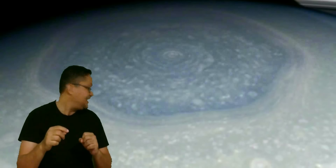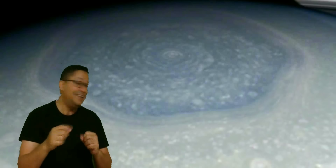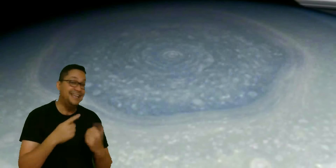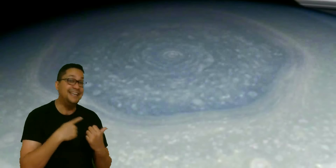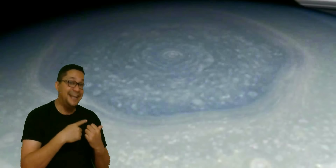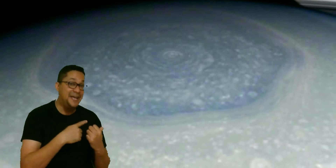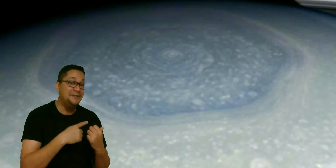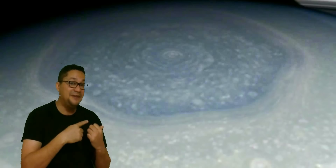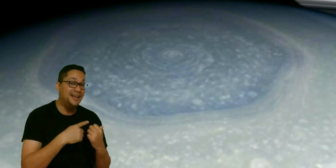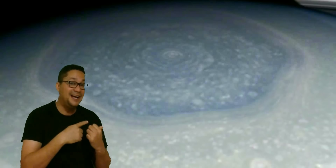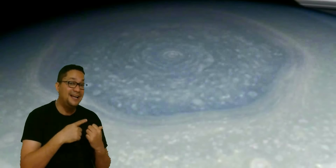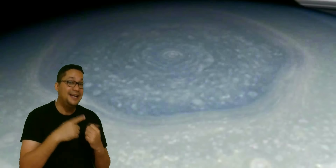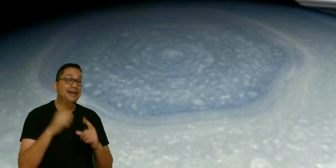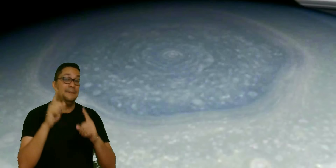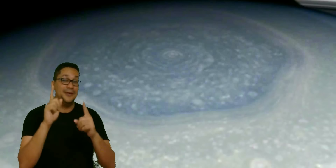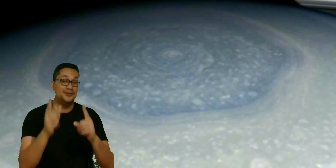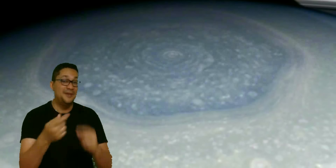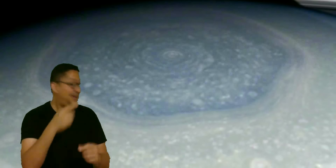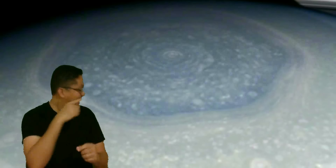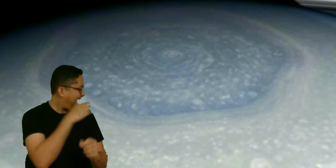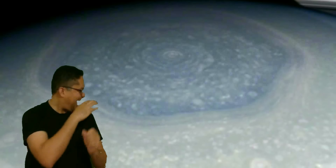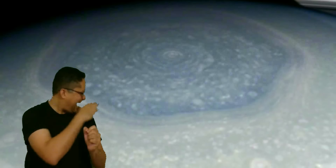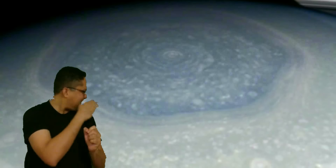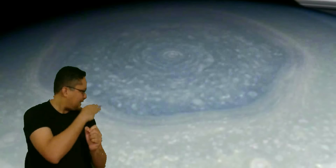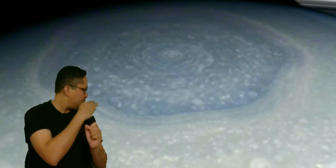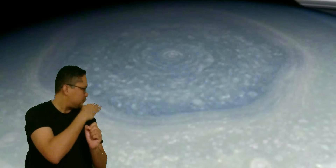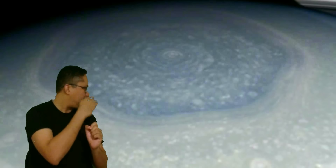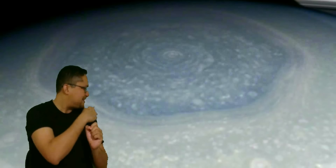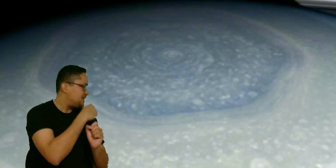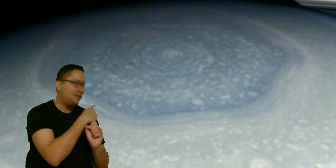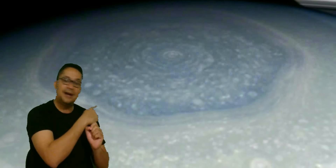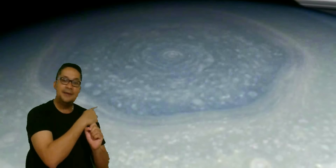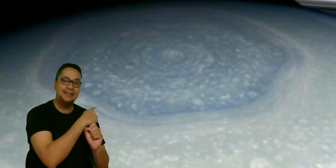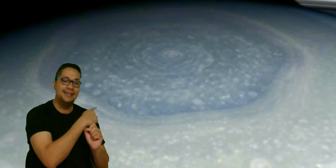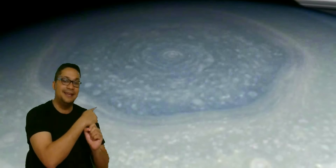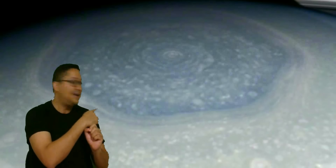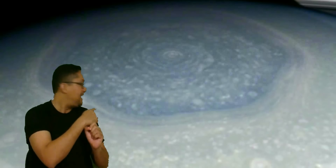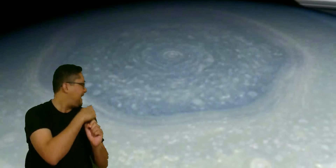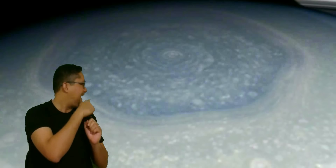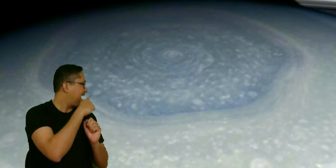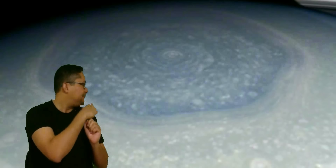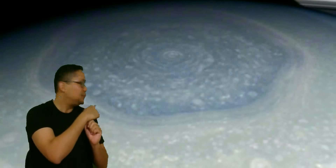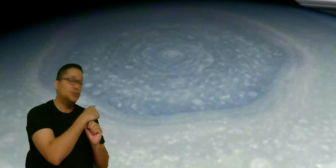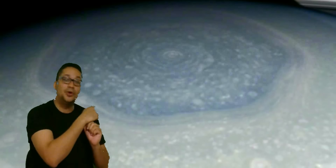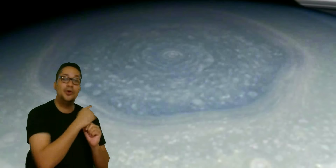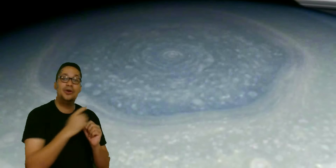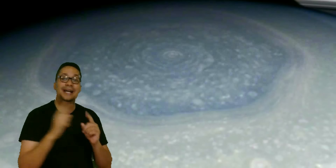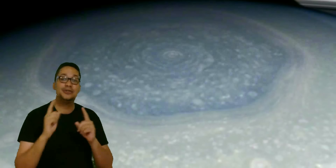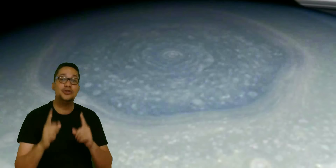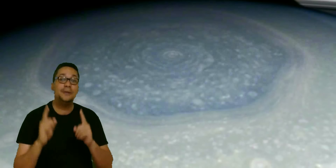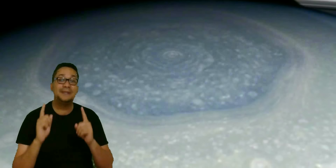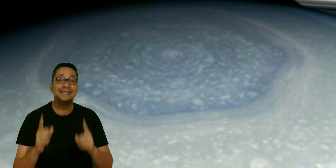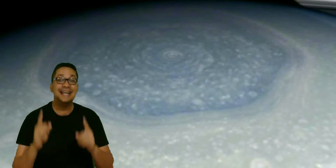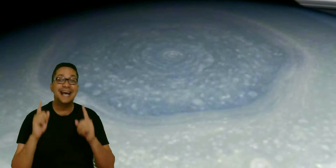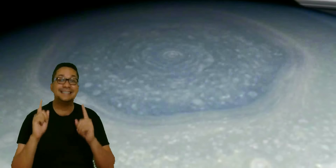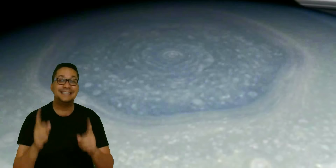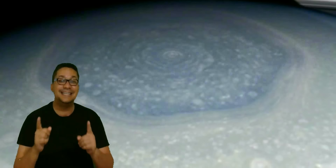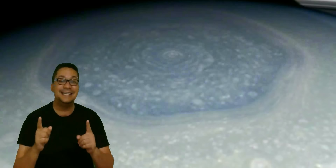Increíble, ¿verdad? Pero ¿sabías que esta foto específicamente la capturó la sonda espacial Cassini